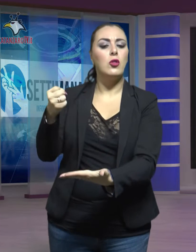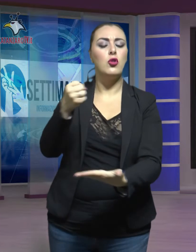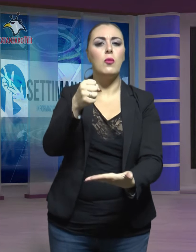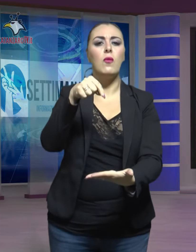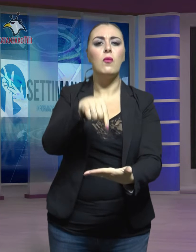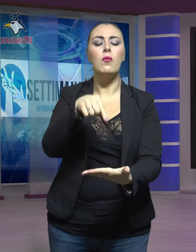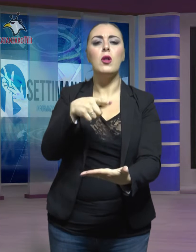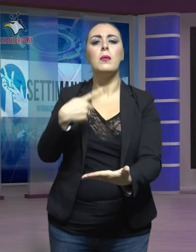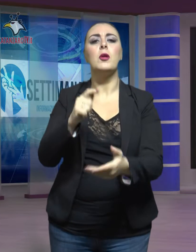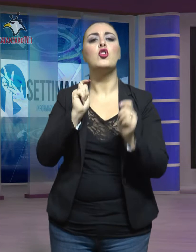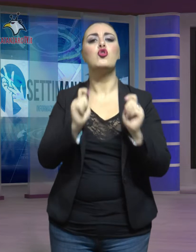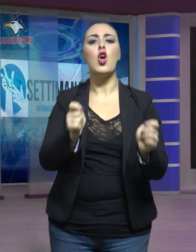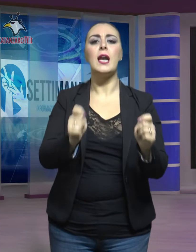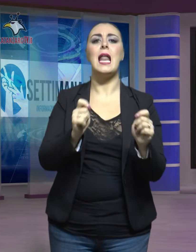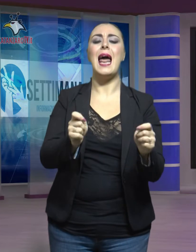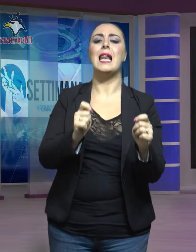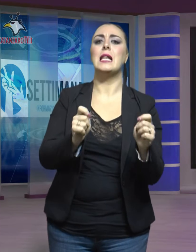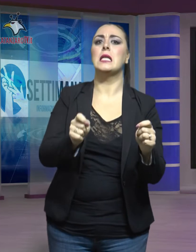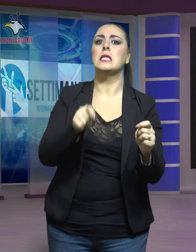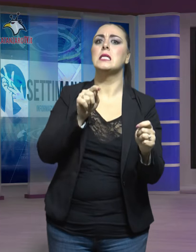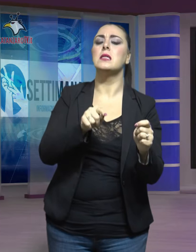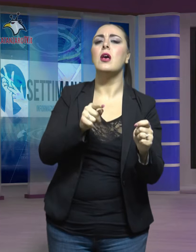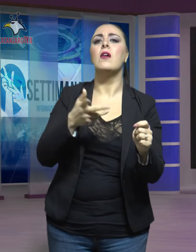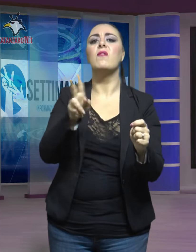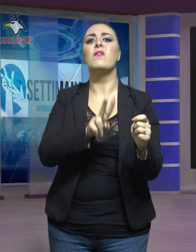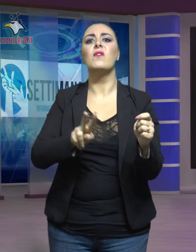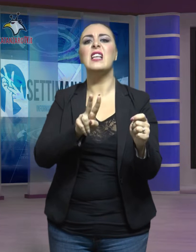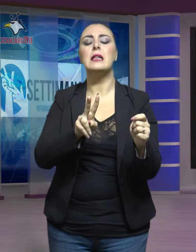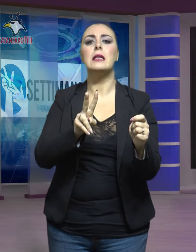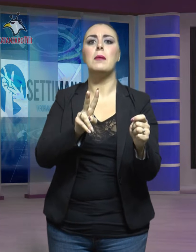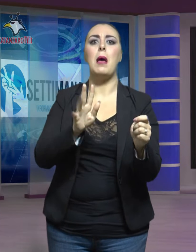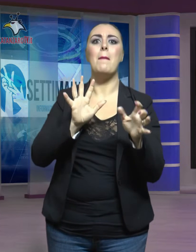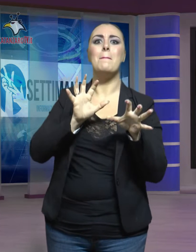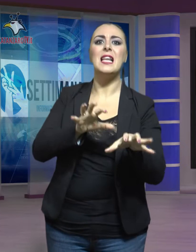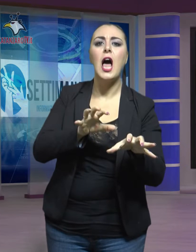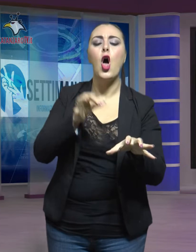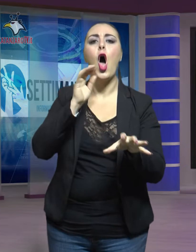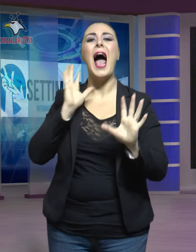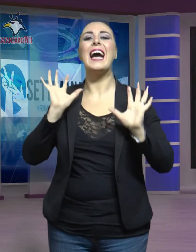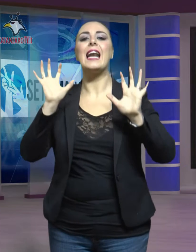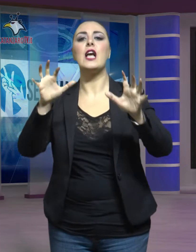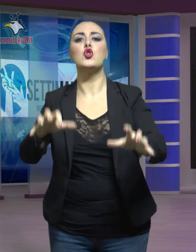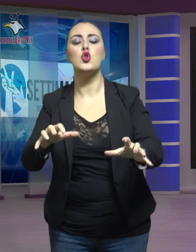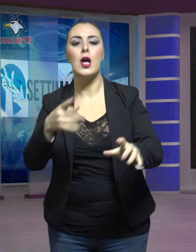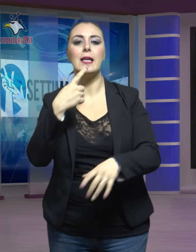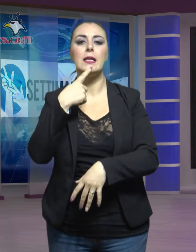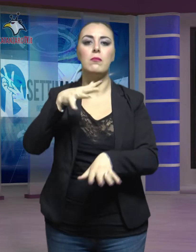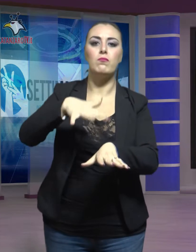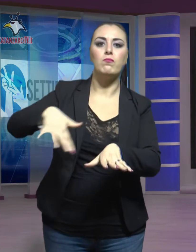giornalisti vittime di minacce e aggressioni da parte della criminalità